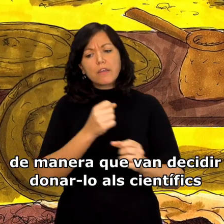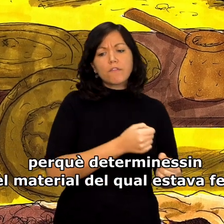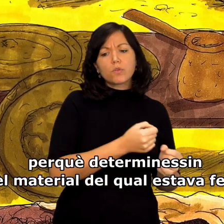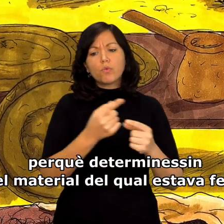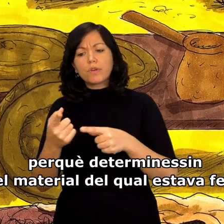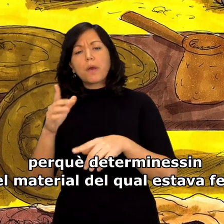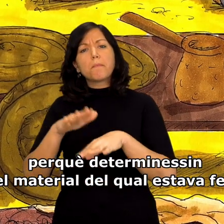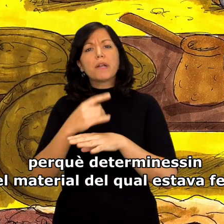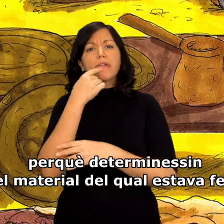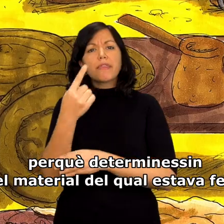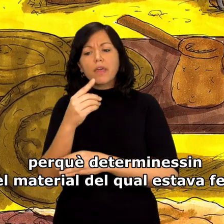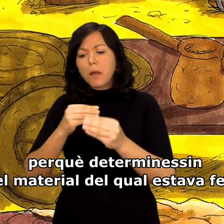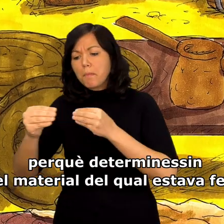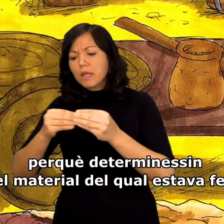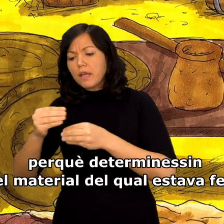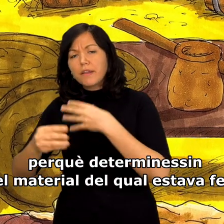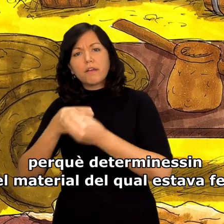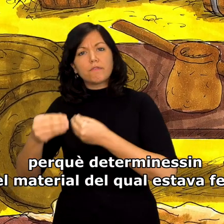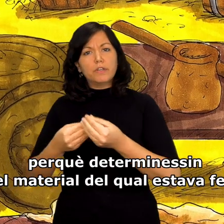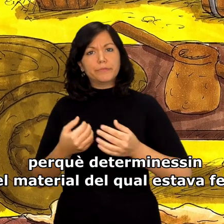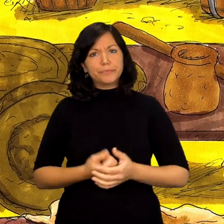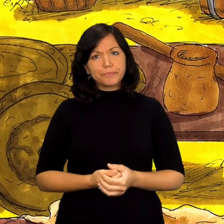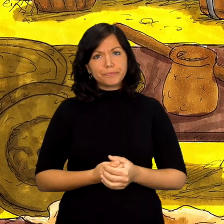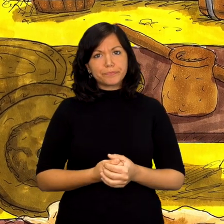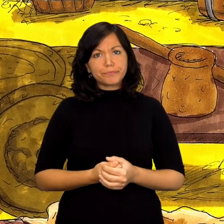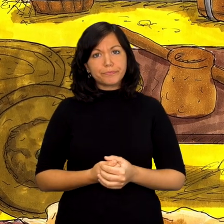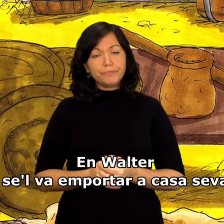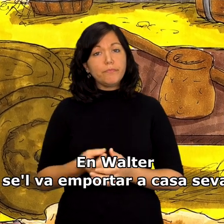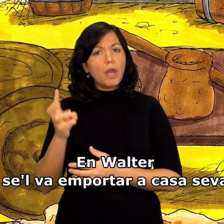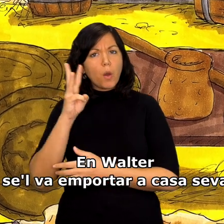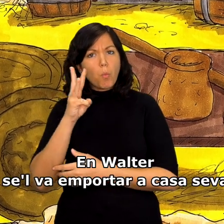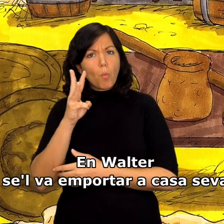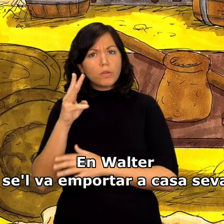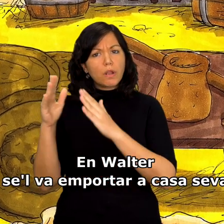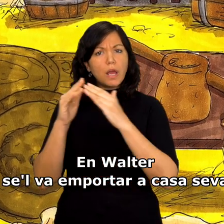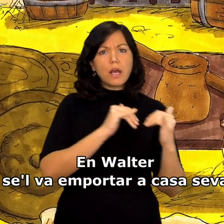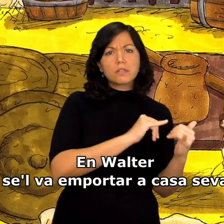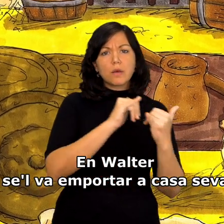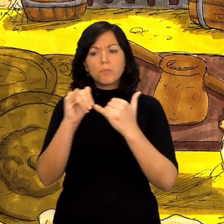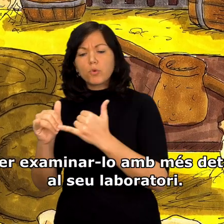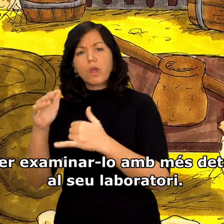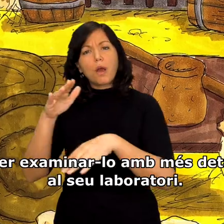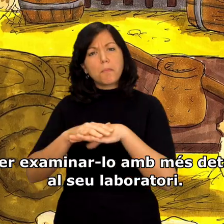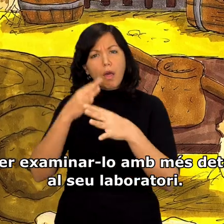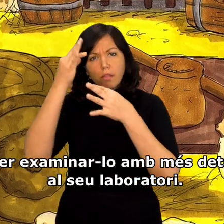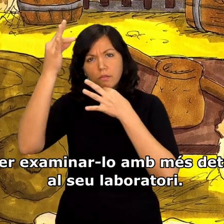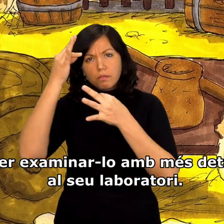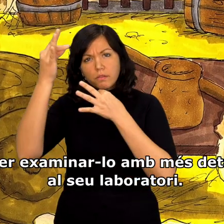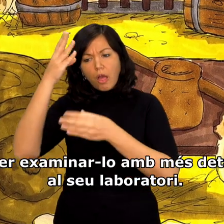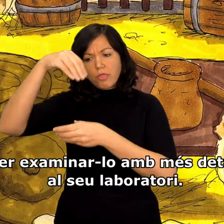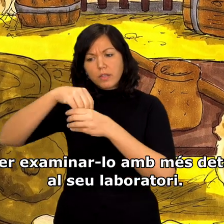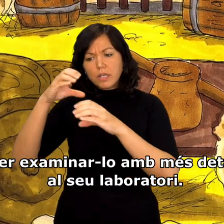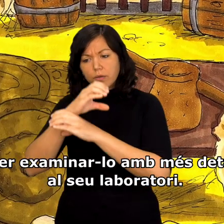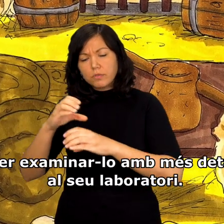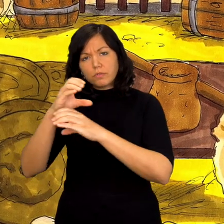científics perquè determinessin el material del qual estava fet. En Walter se va emportar a casa seva per examinar-lo amb més